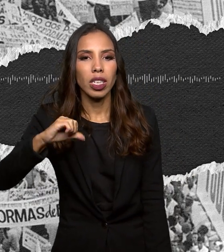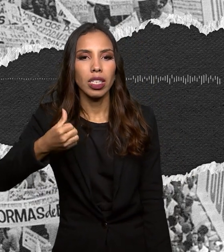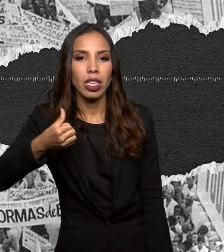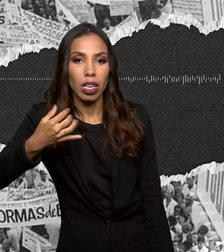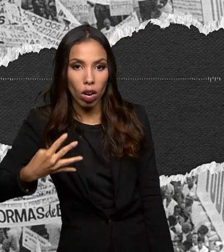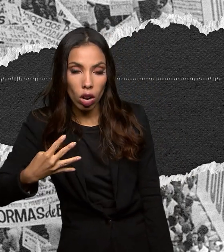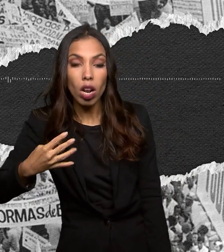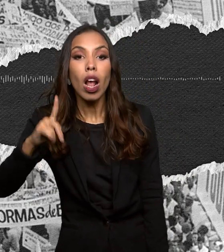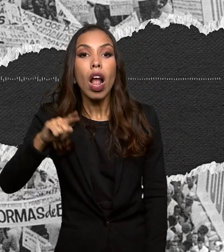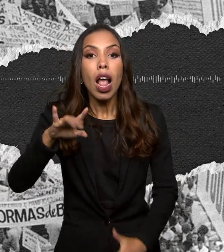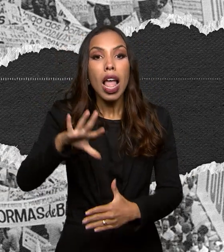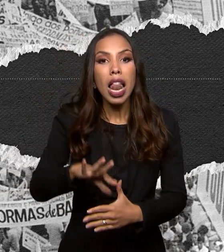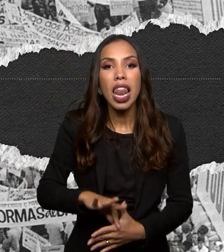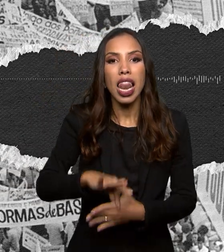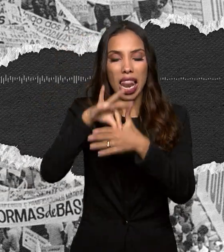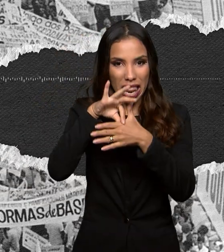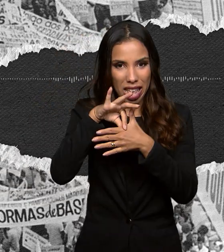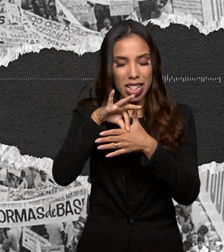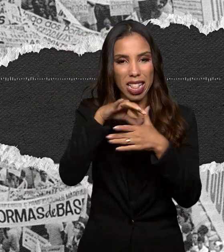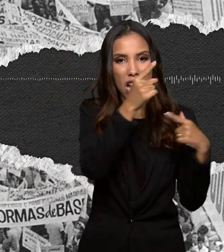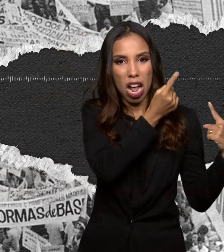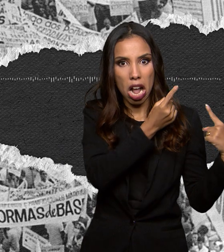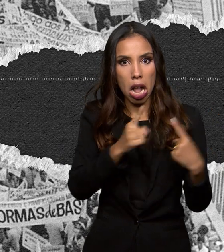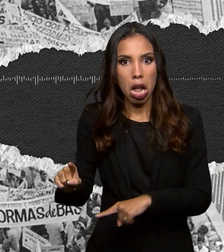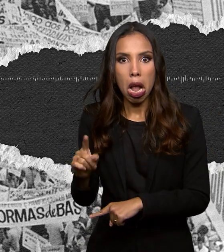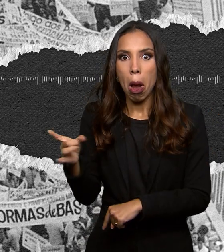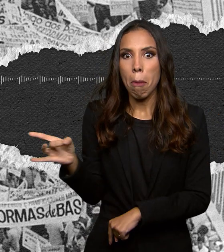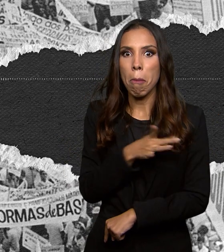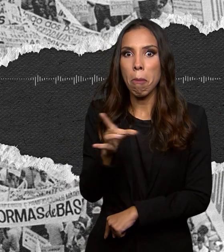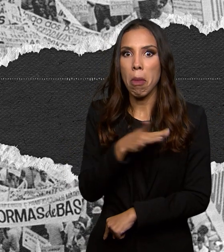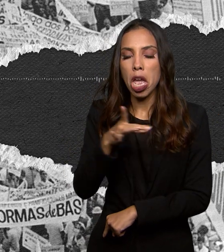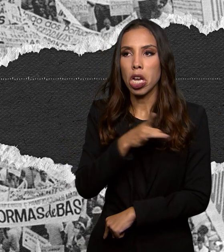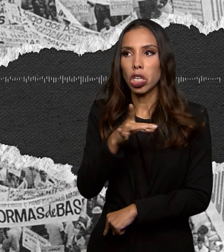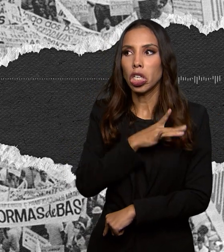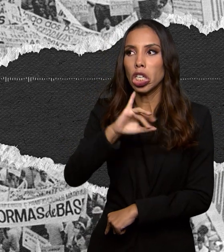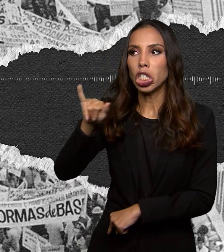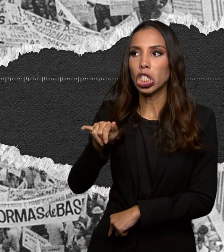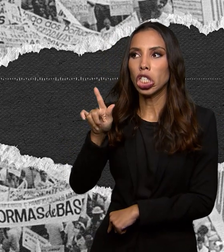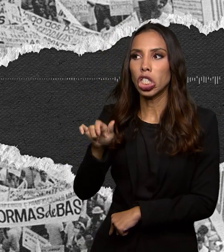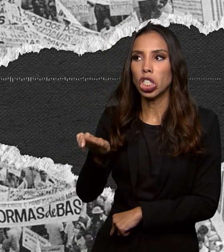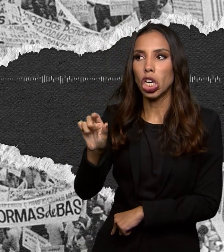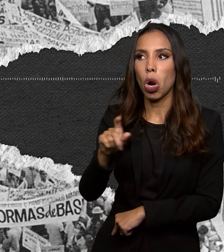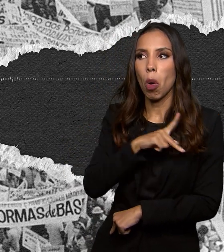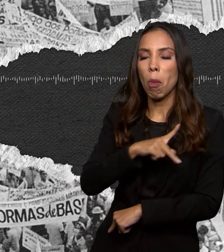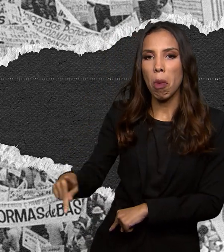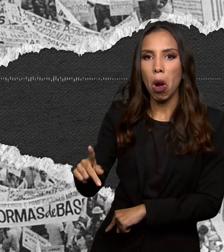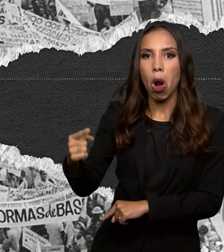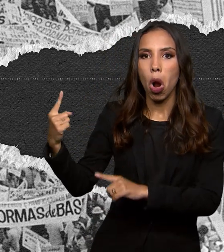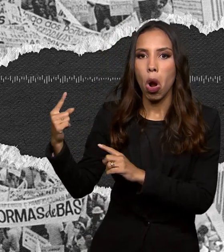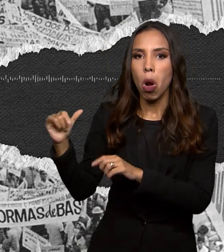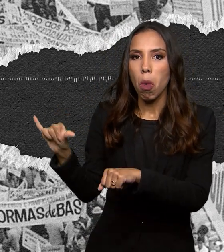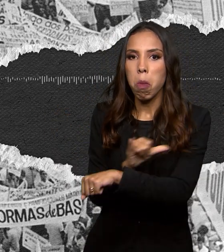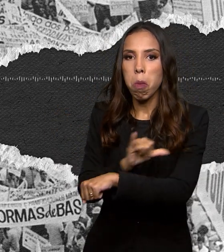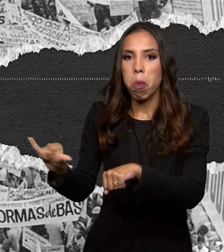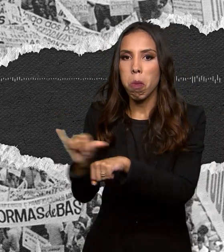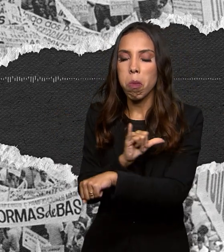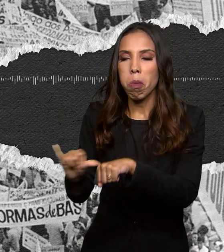líderes oposicionistas temem que o presidente João Goulart, armando um atentado contra si próprio durante o comício do dia